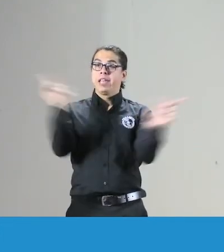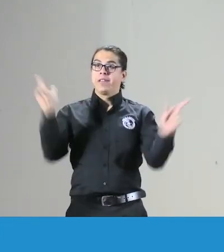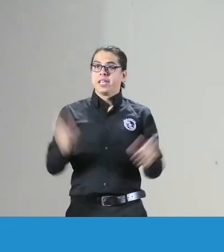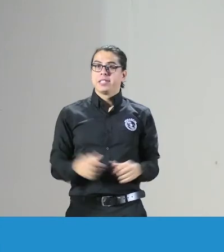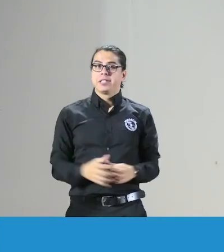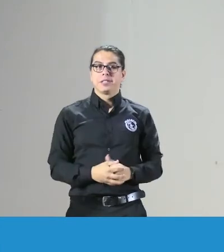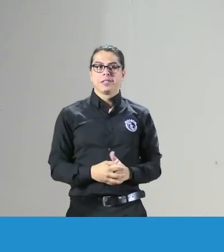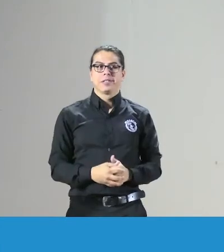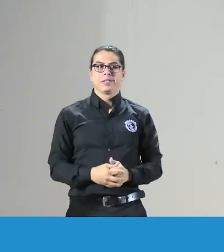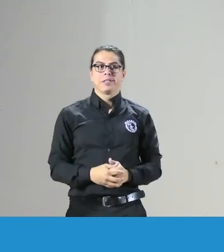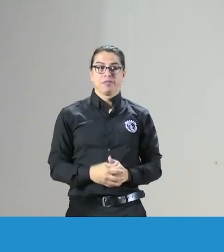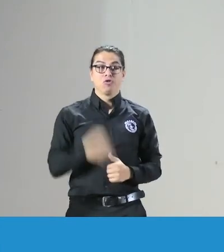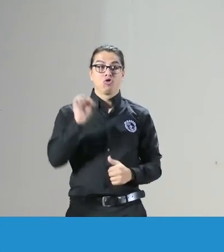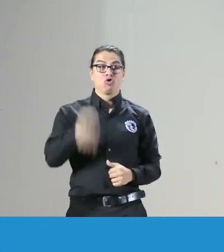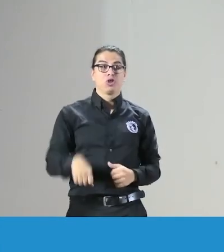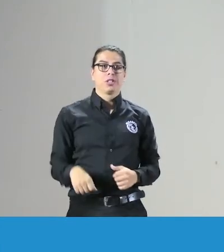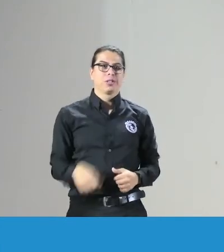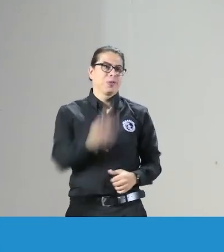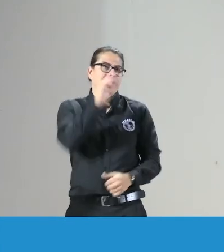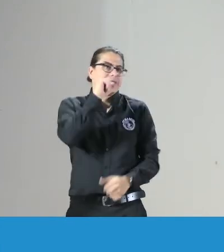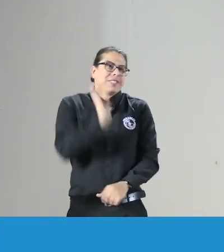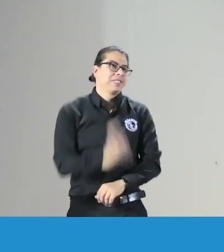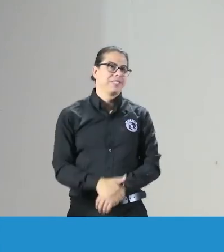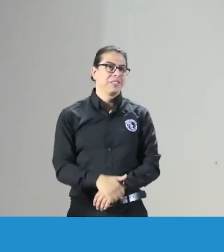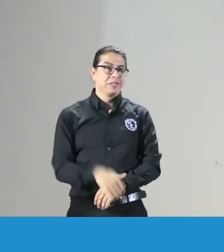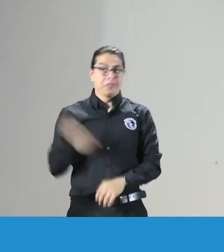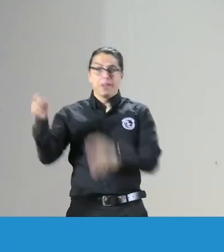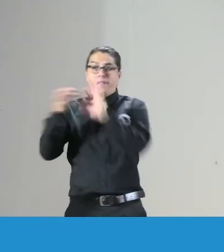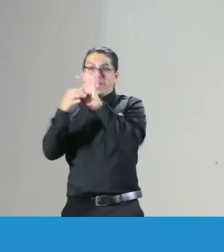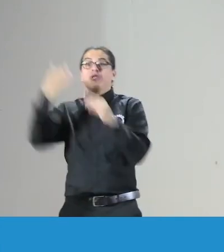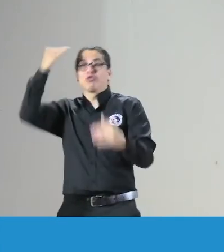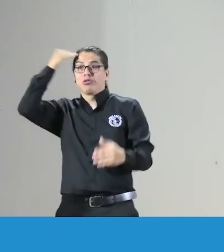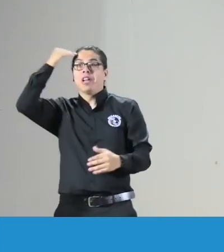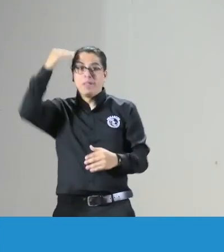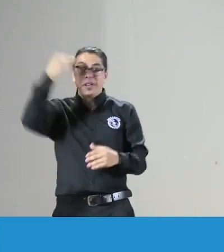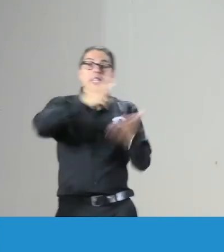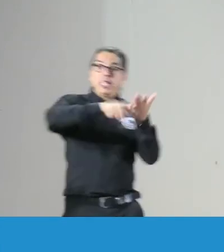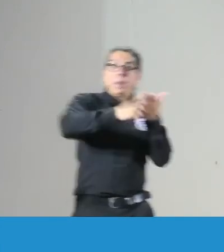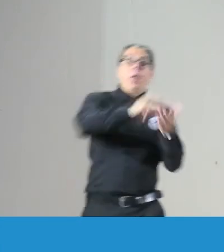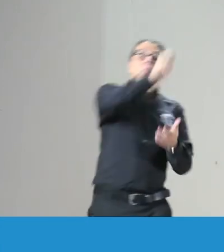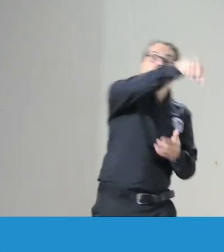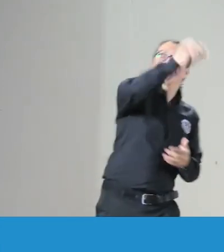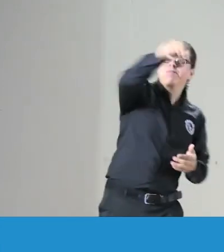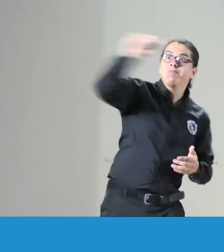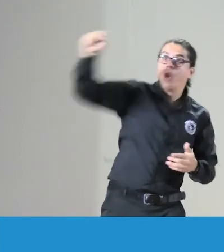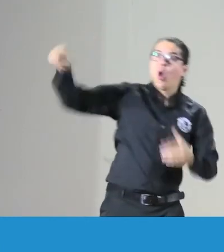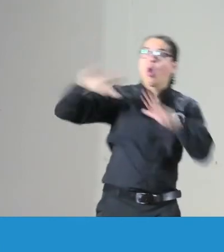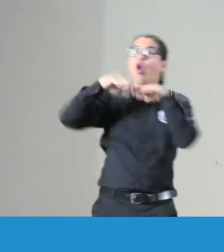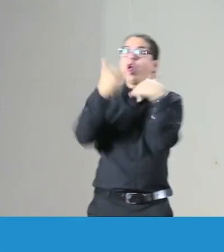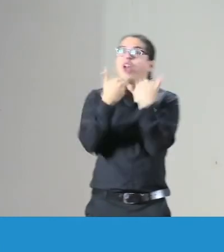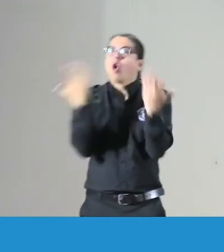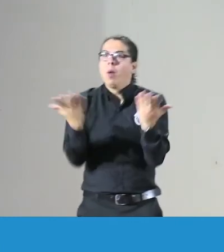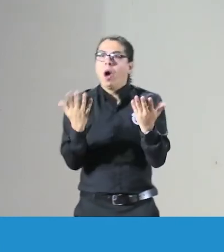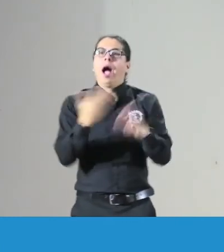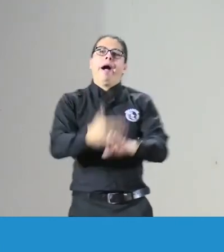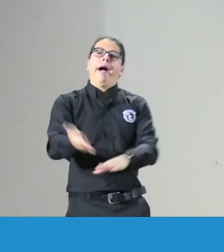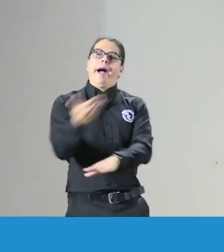sino simplemente los mandaba a deriva a los colegios y eso no era así Benascol era consciente de los equipos de